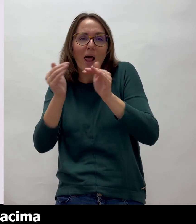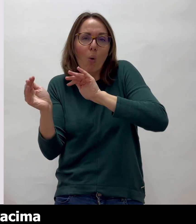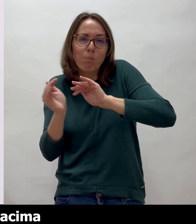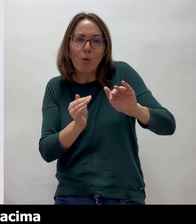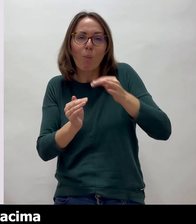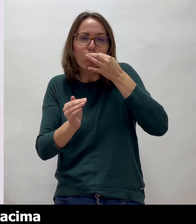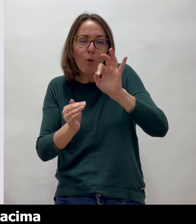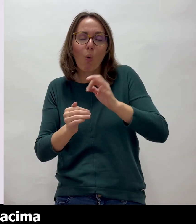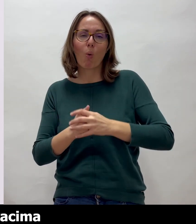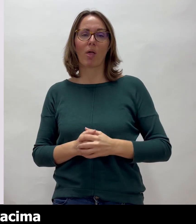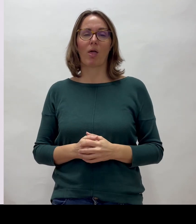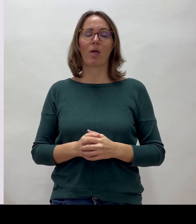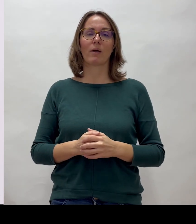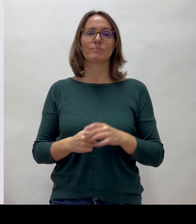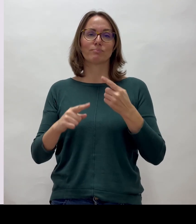ostacima vida osobe.